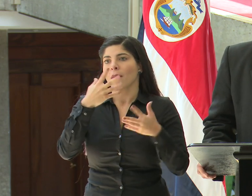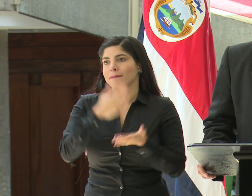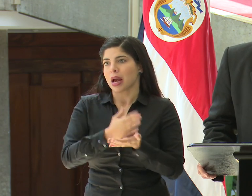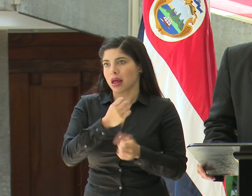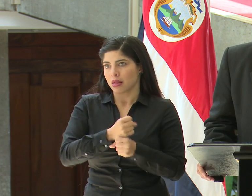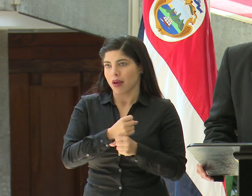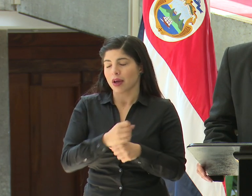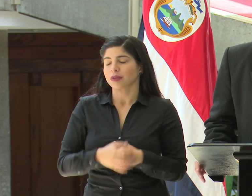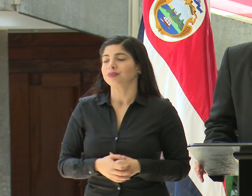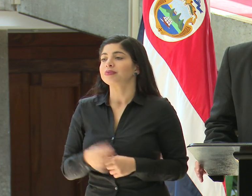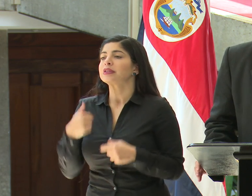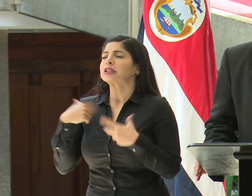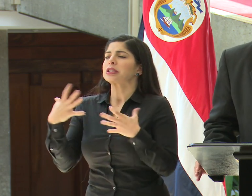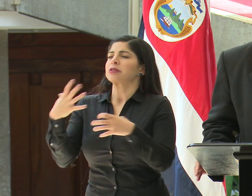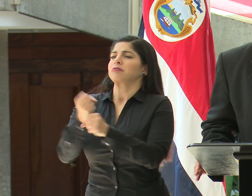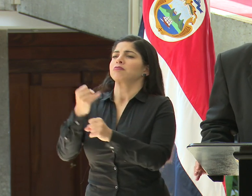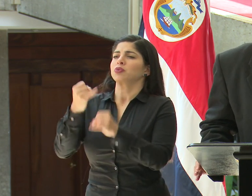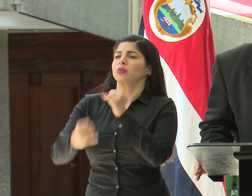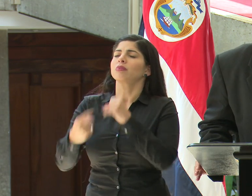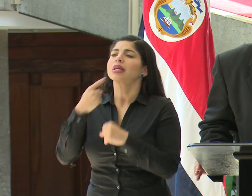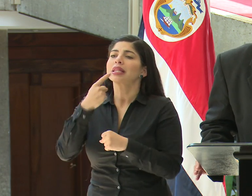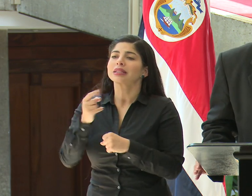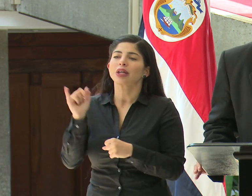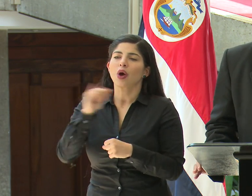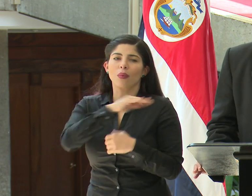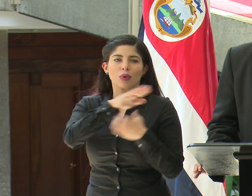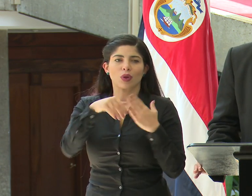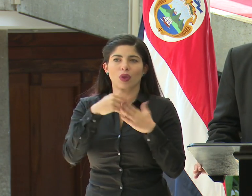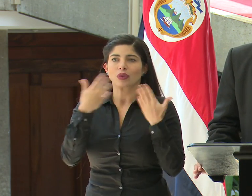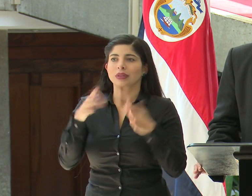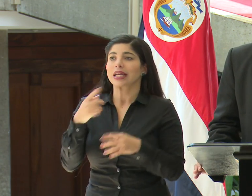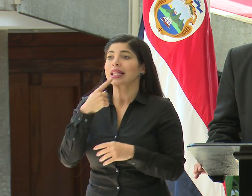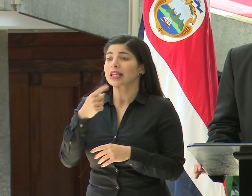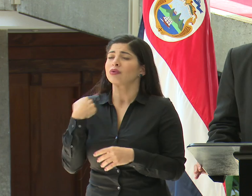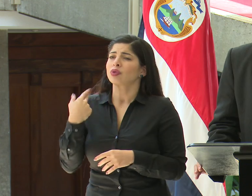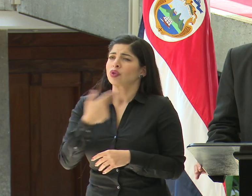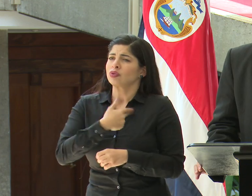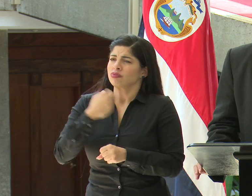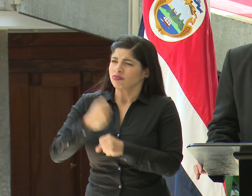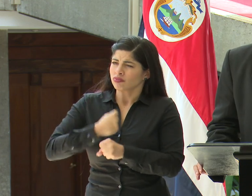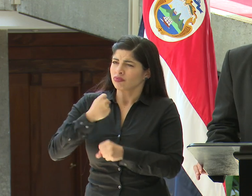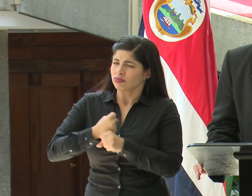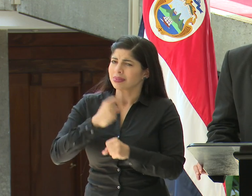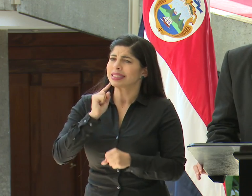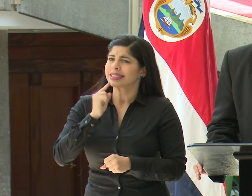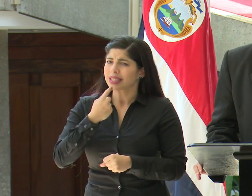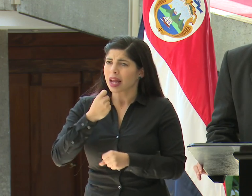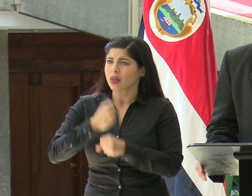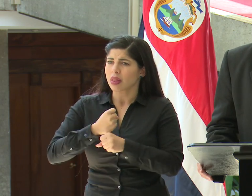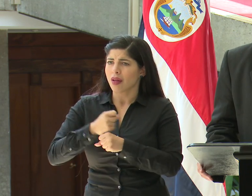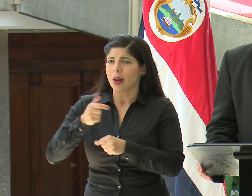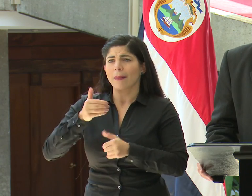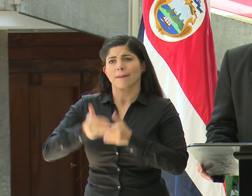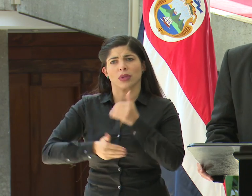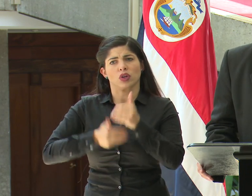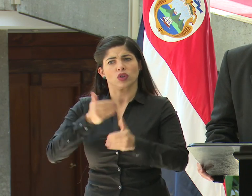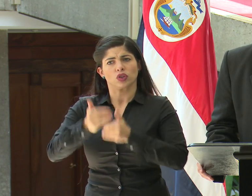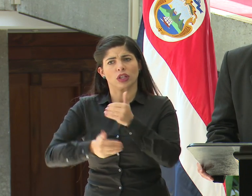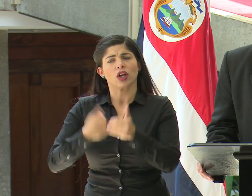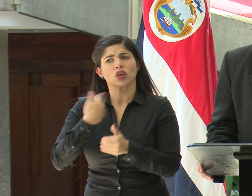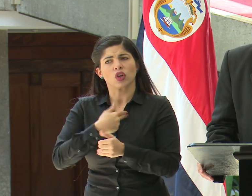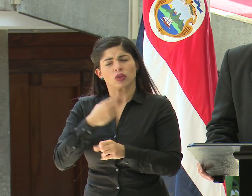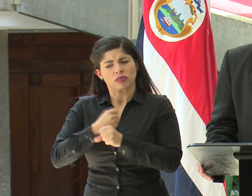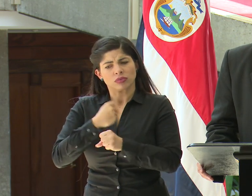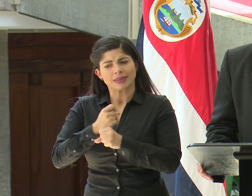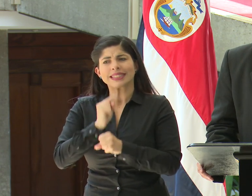Quiero cerrar diciéndoles, como les hemos dicho todos los jerarcas, que estamos trabajando muy seriamente en este proceso, estamos trabajando muy